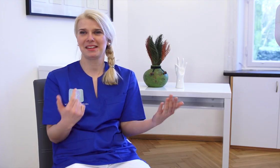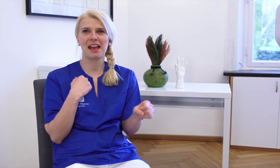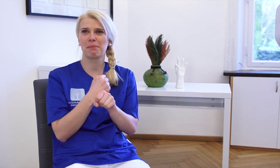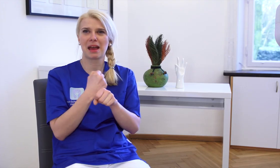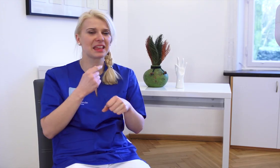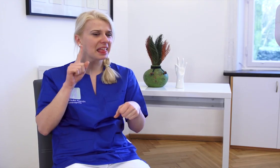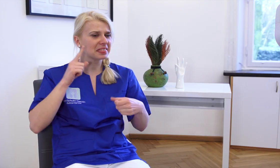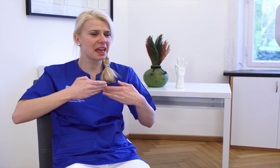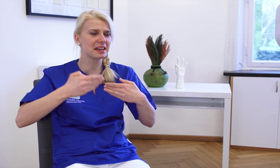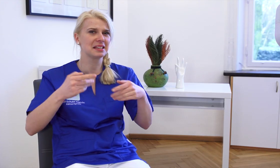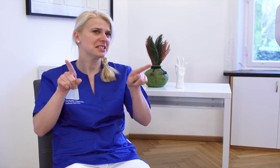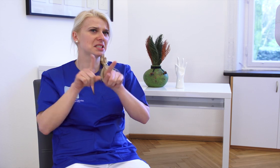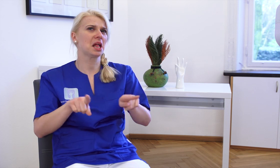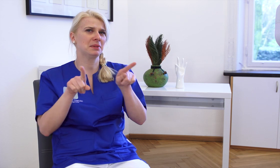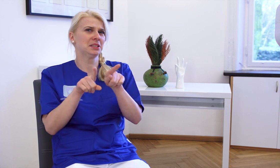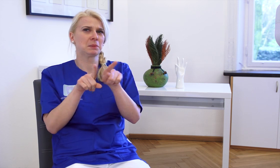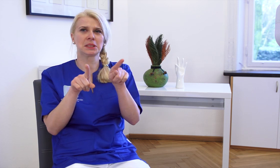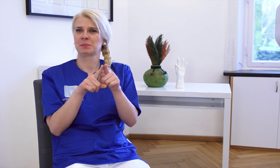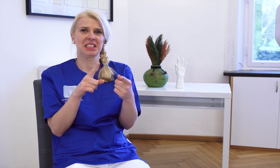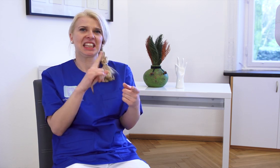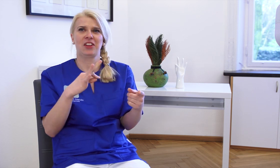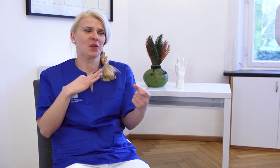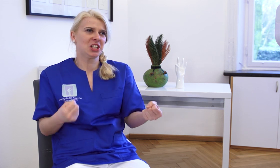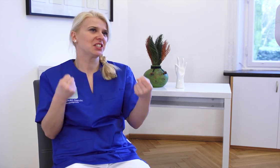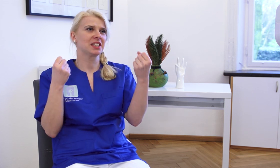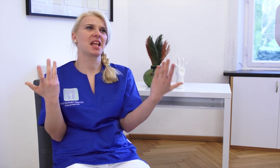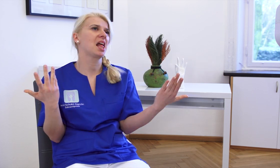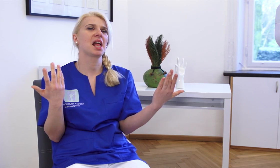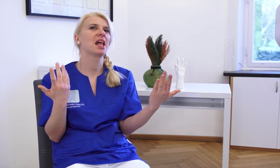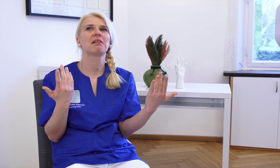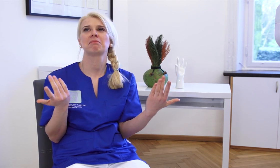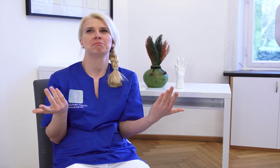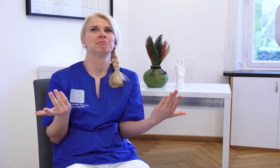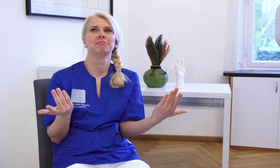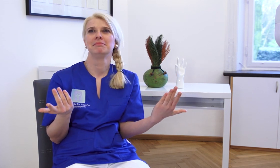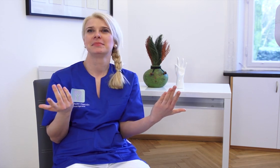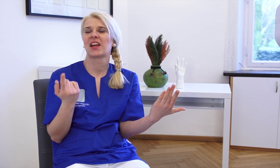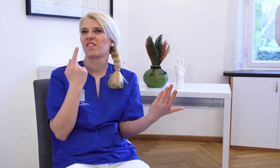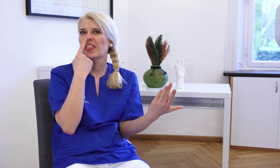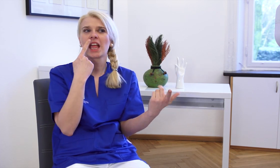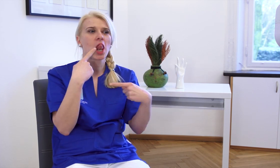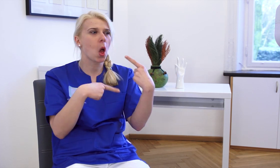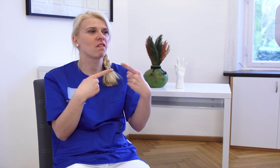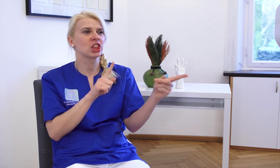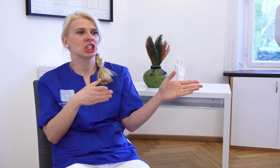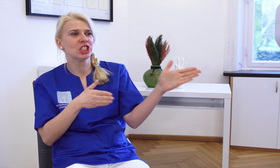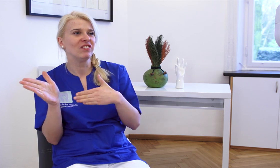Mit den Arbeitsabläufen bin ich vertraut, da gibt es keine größeren Probleme. Damit es aber reibungslos läuft, müssen wir gute